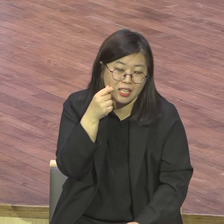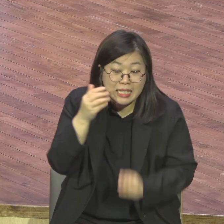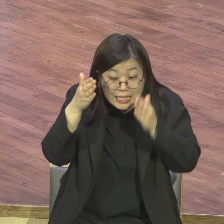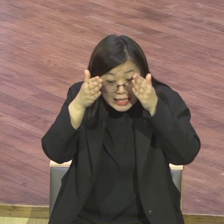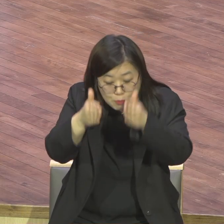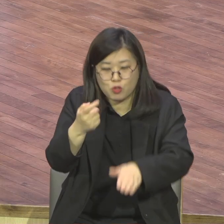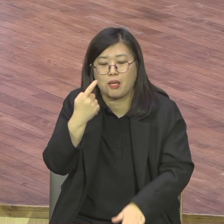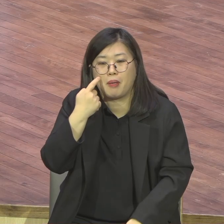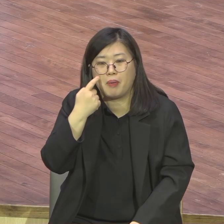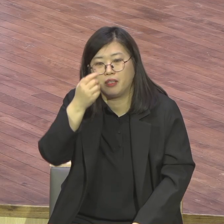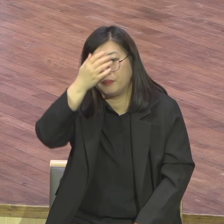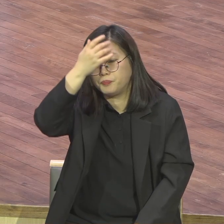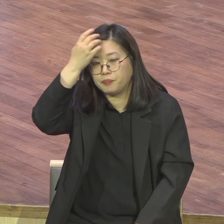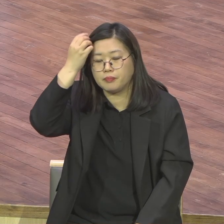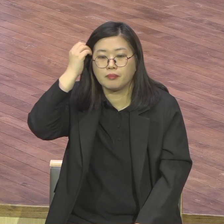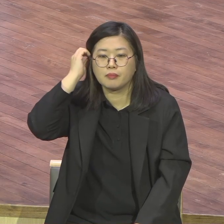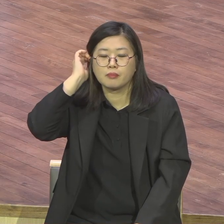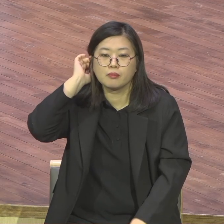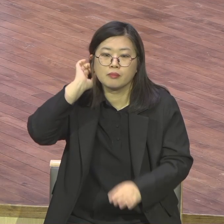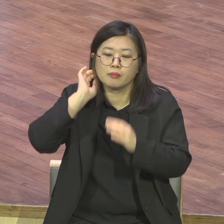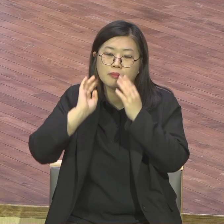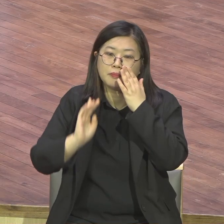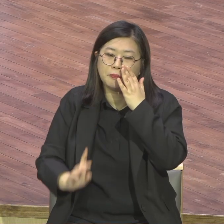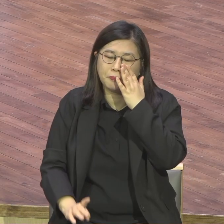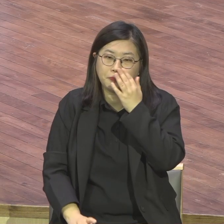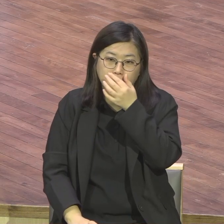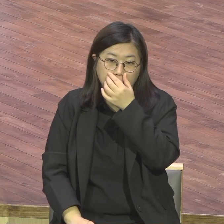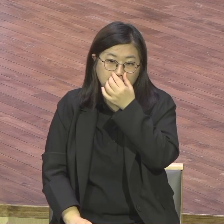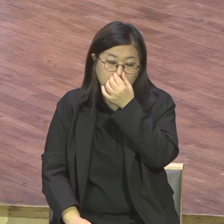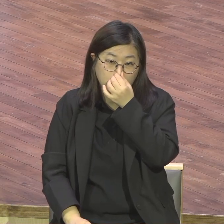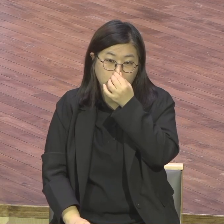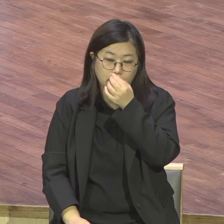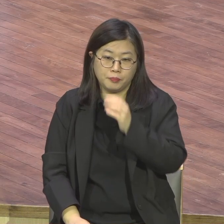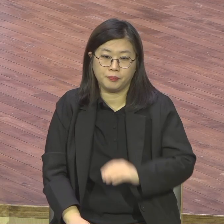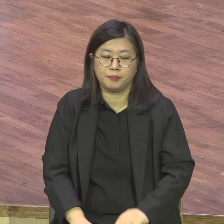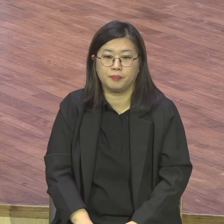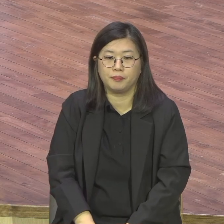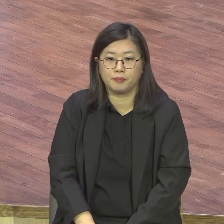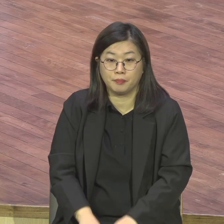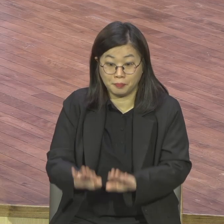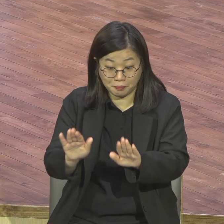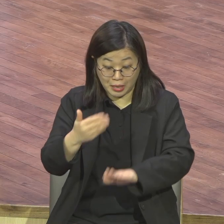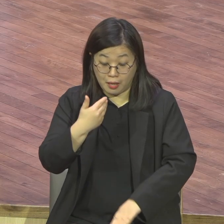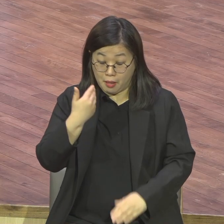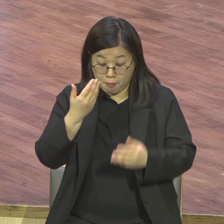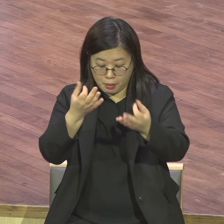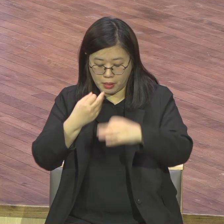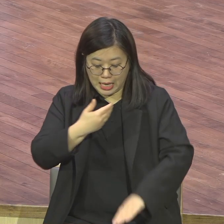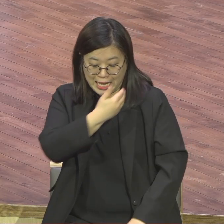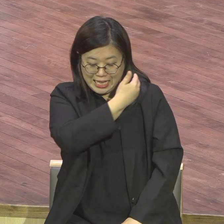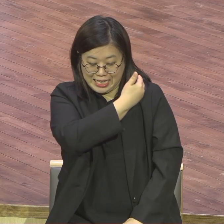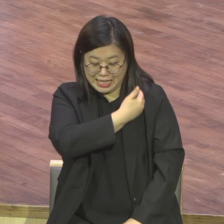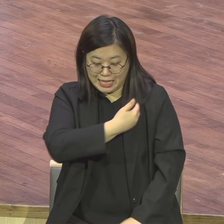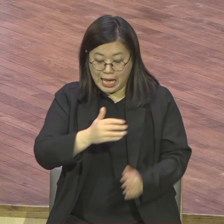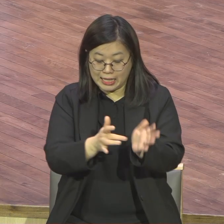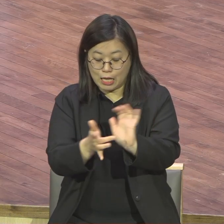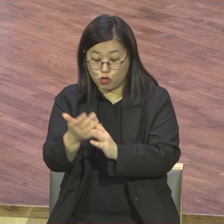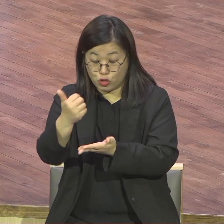싹 다 가르쳐달라고 왜 다 어부냐 마태 말고 마태하고 가르쳐달라고 어부냐 다 베드로 야고버 요한 다